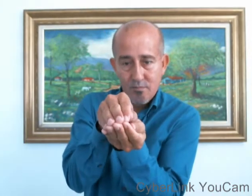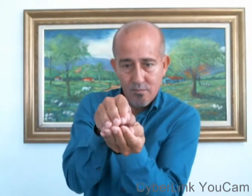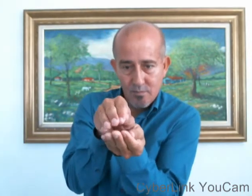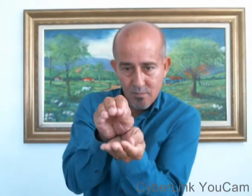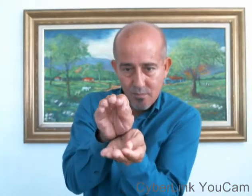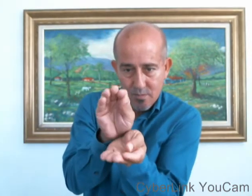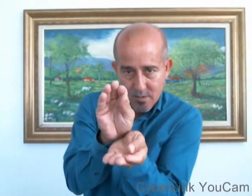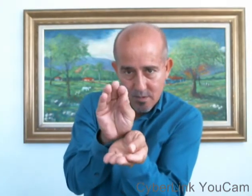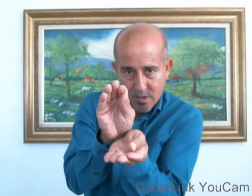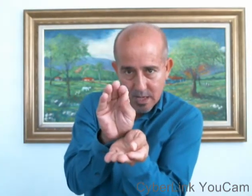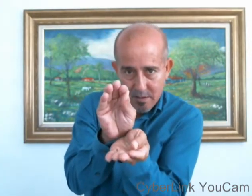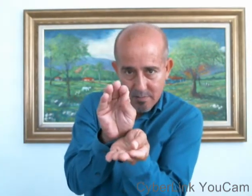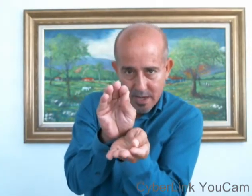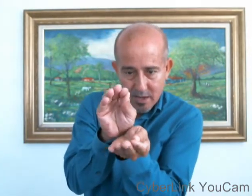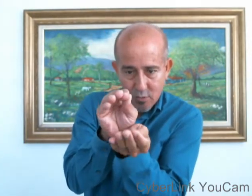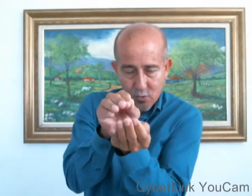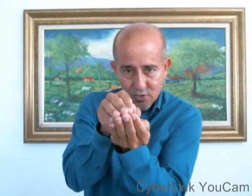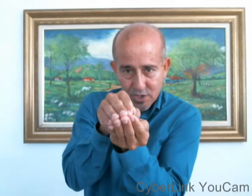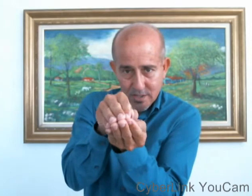La almeja oostra.